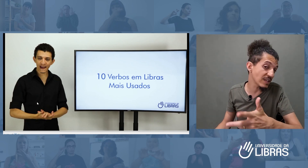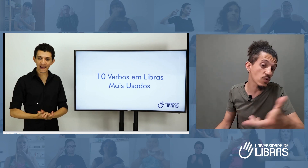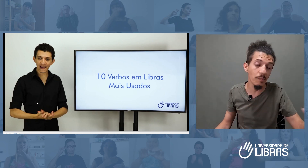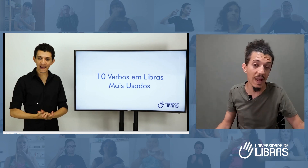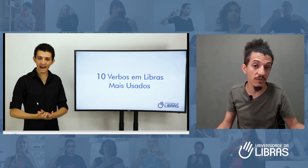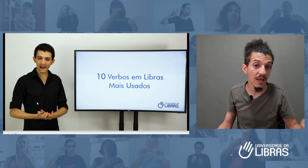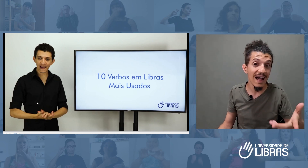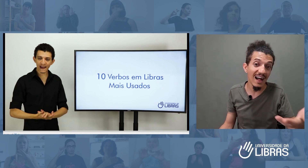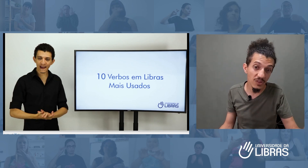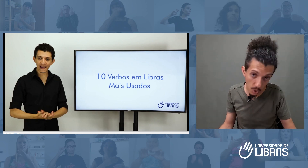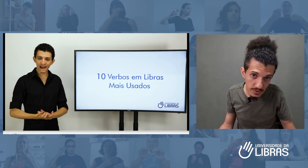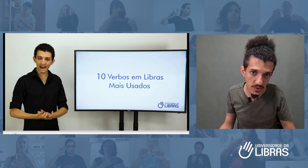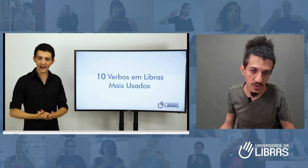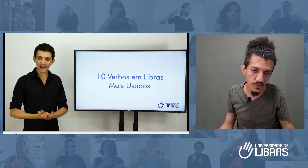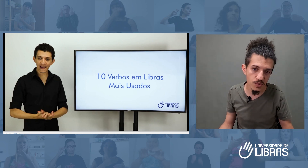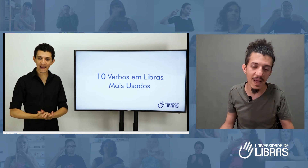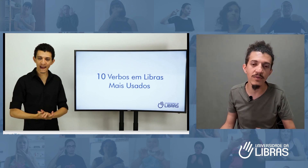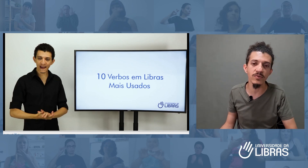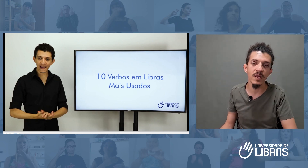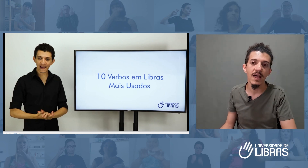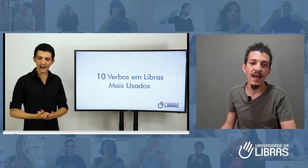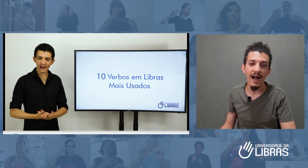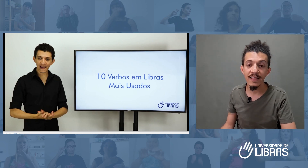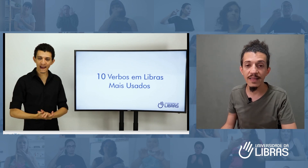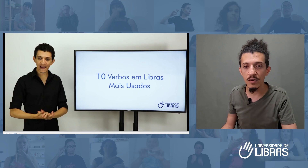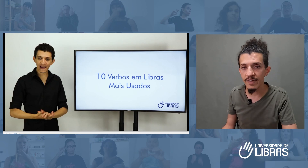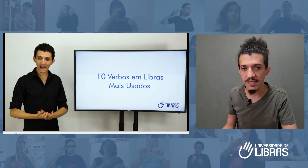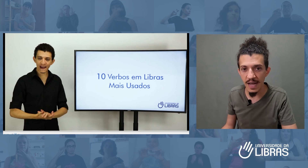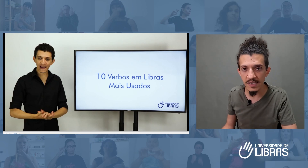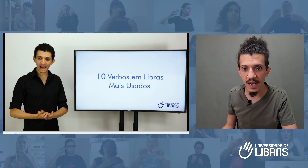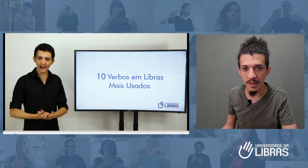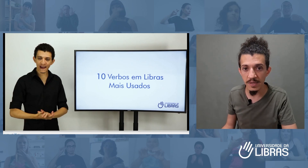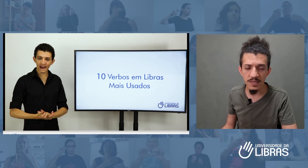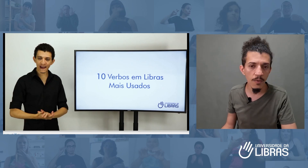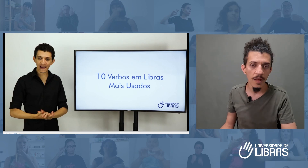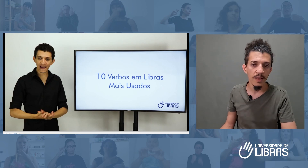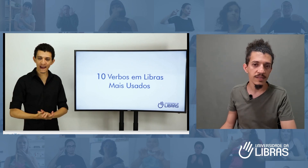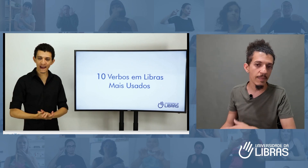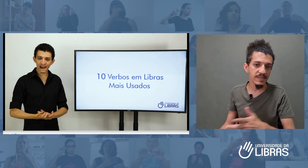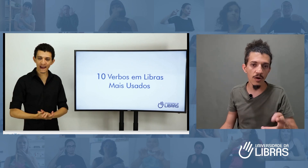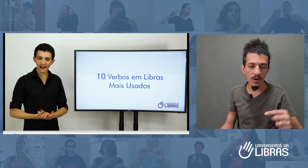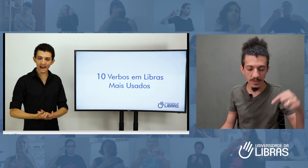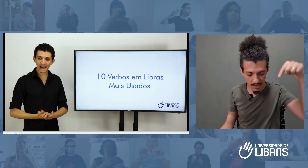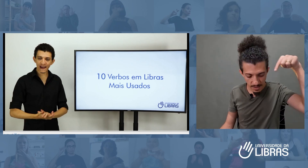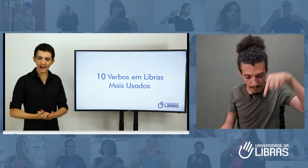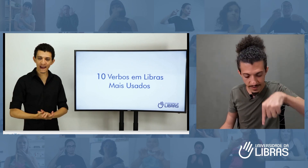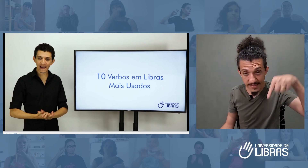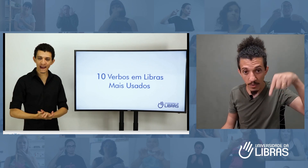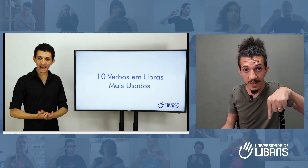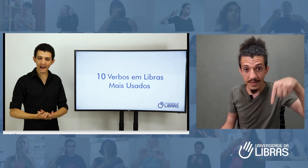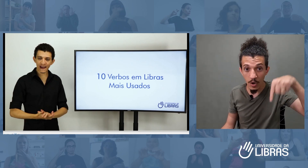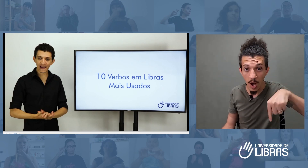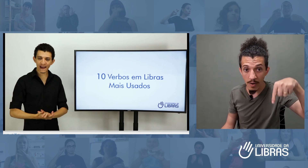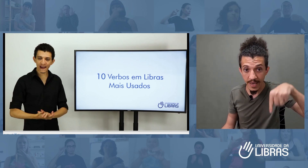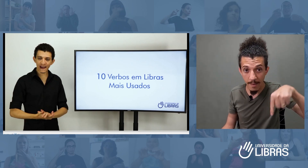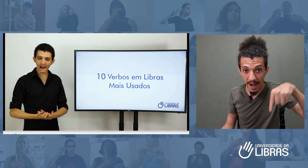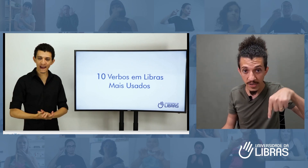completo a todos os nossos métodos aqui da Universidade da Libras. Então, sem mais delongas, vou deixar o link logo aqui abaixo.